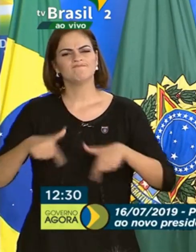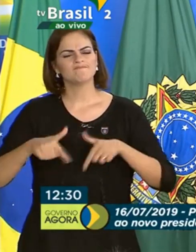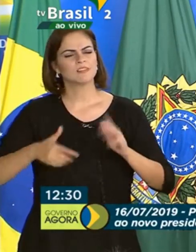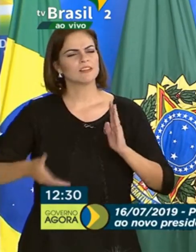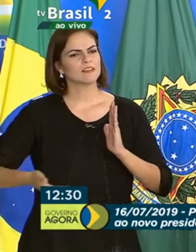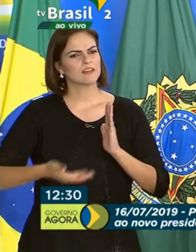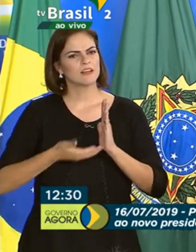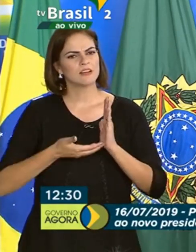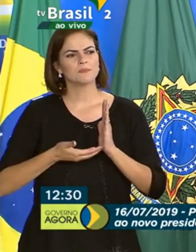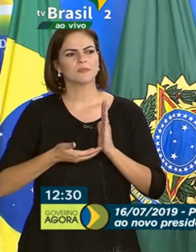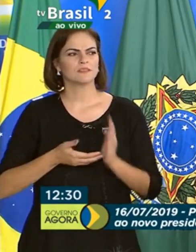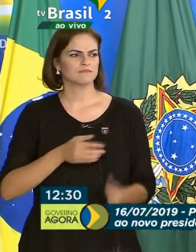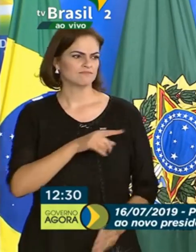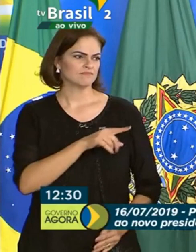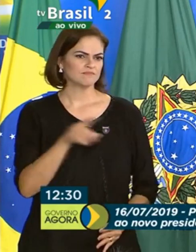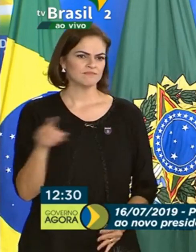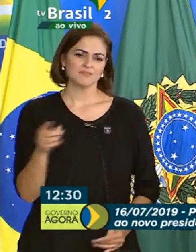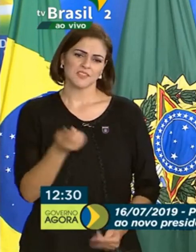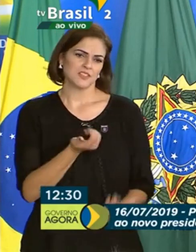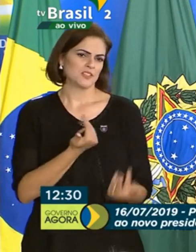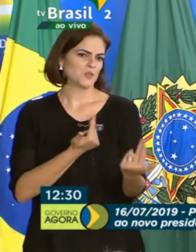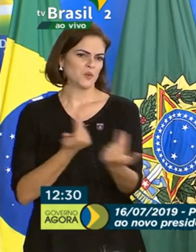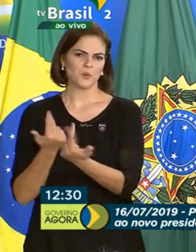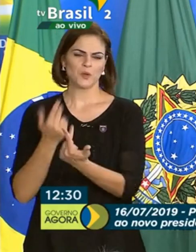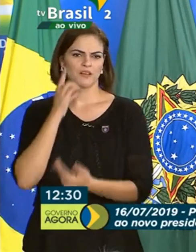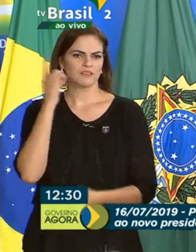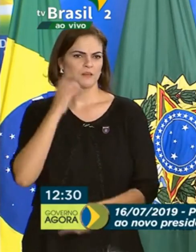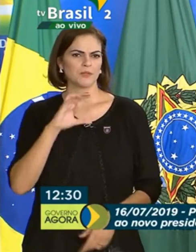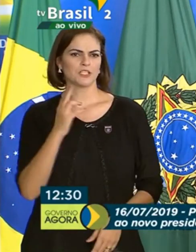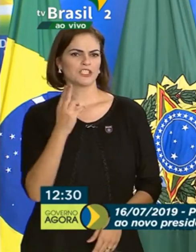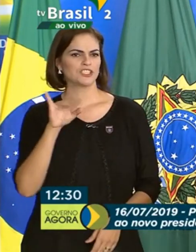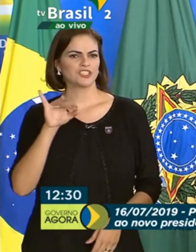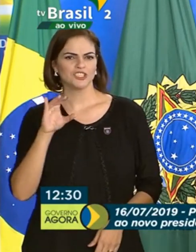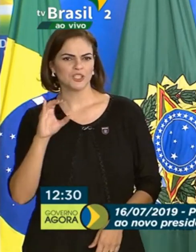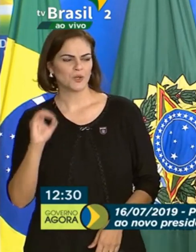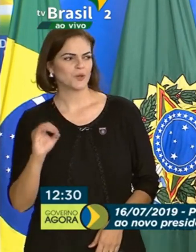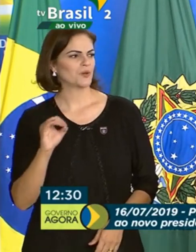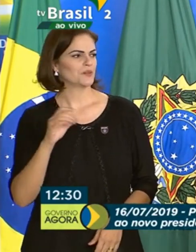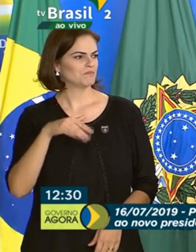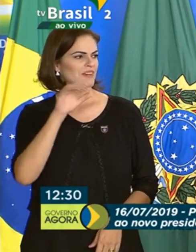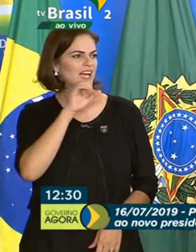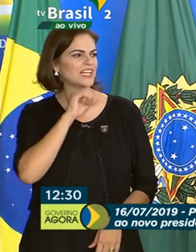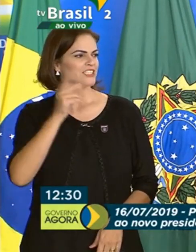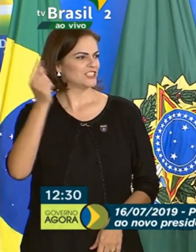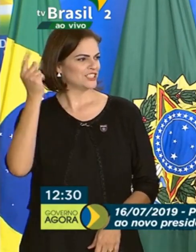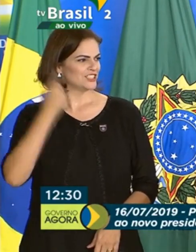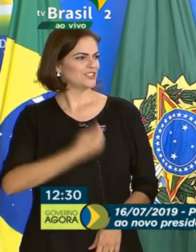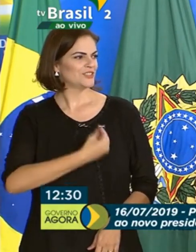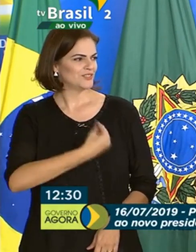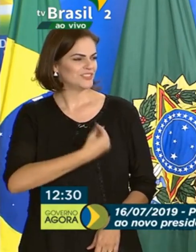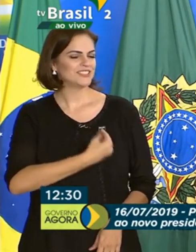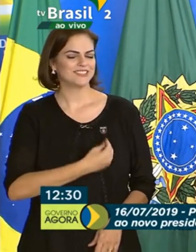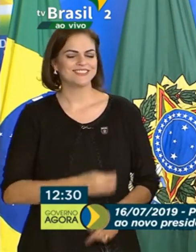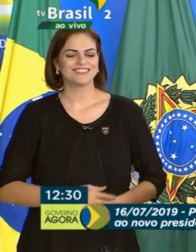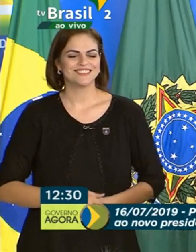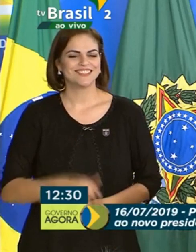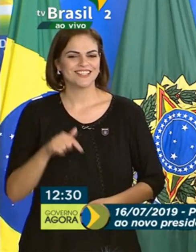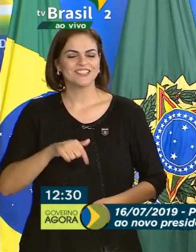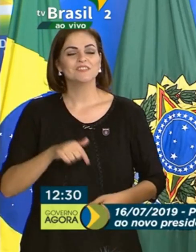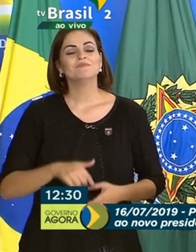como muitos deputados e senadores têm aqui, Chico Rodrigues é o mais antigo presente, com toda certeza,